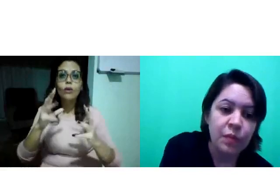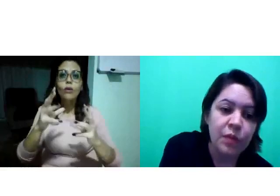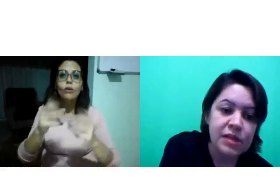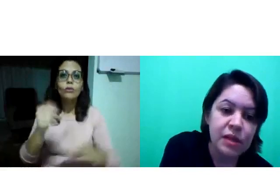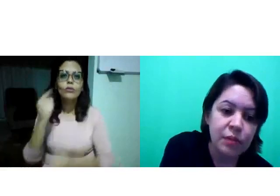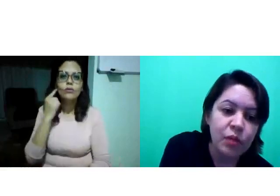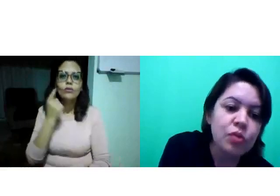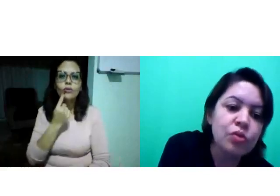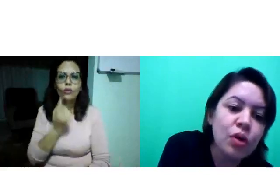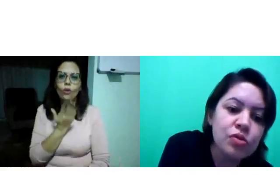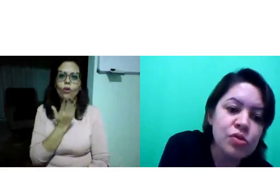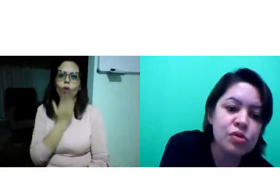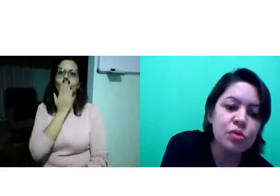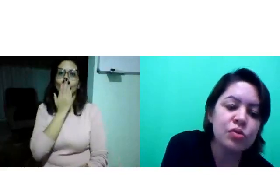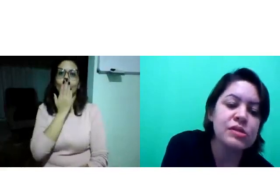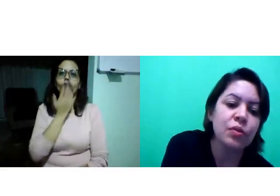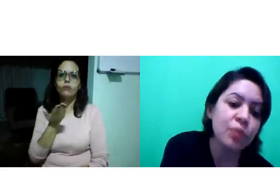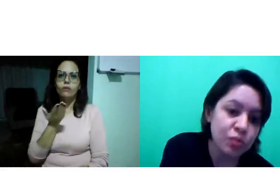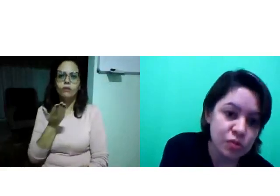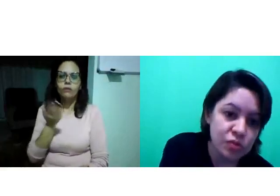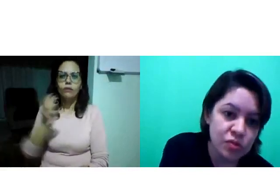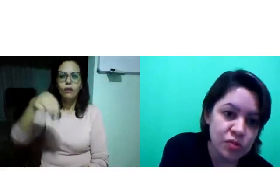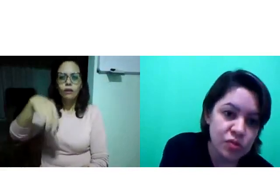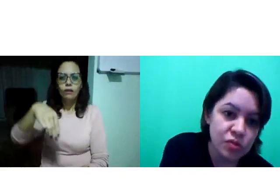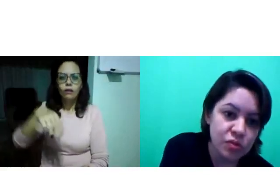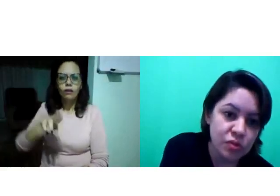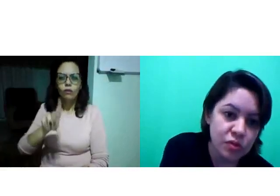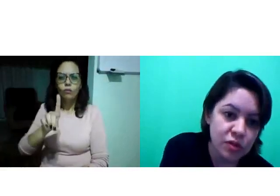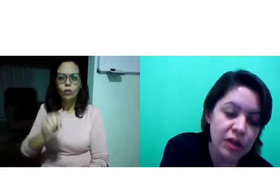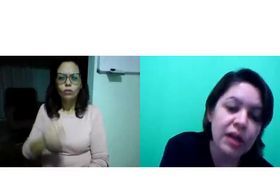Por exemplo, todos os surdos são mudos.